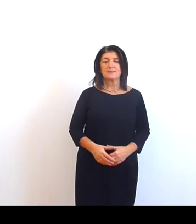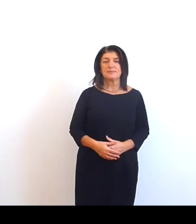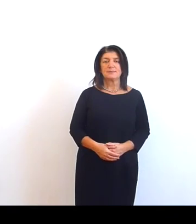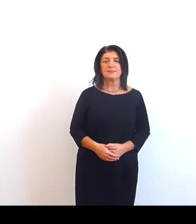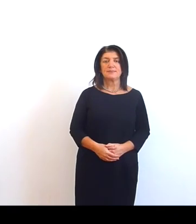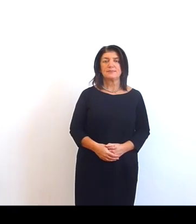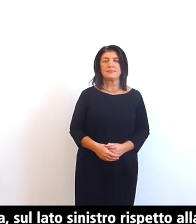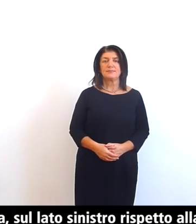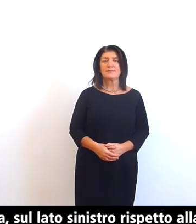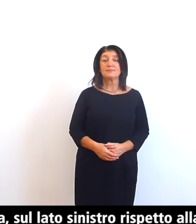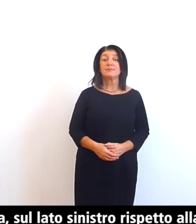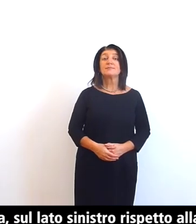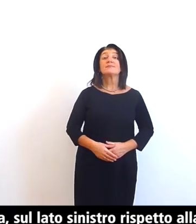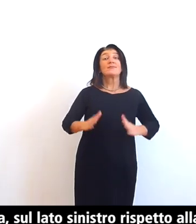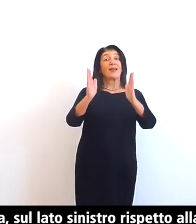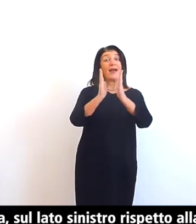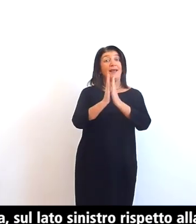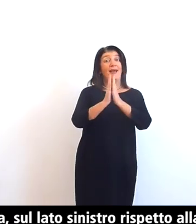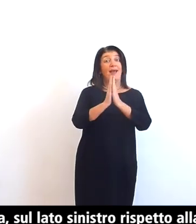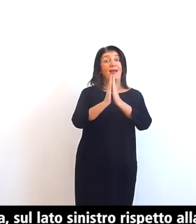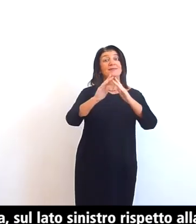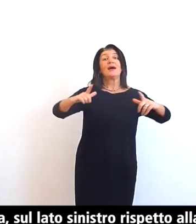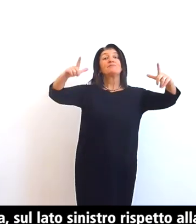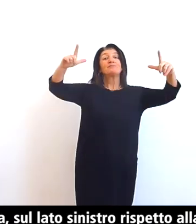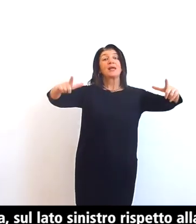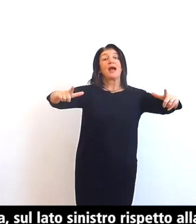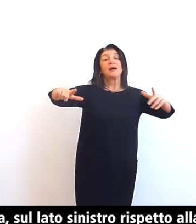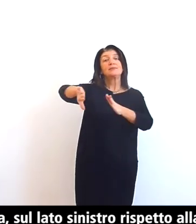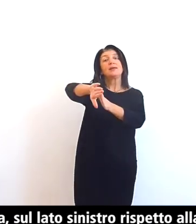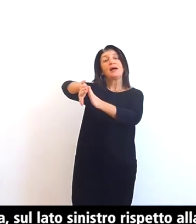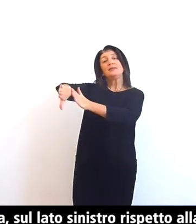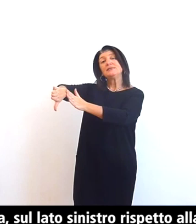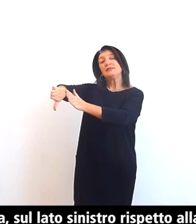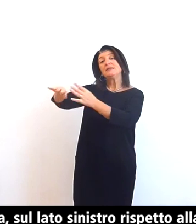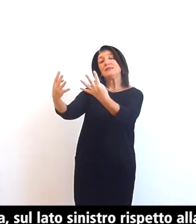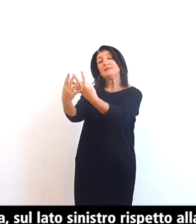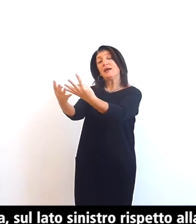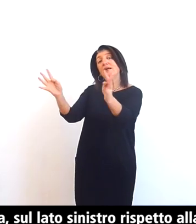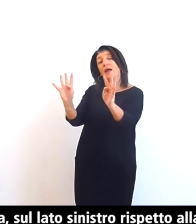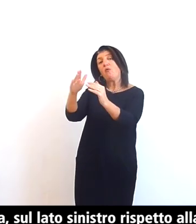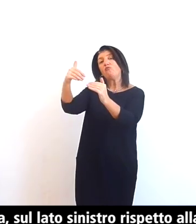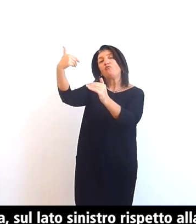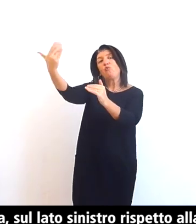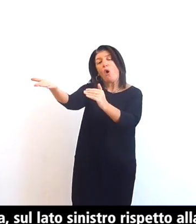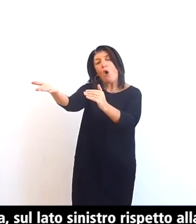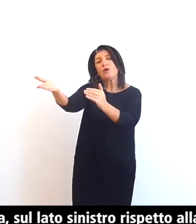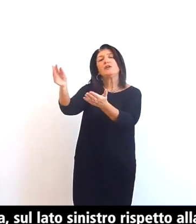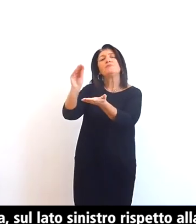nella piazza sul lato sinistro rispetto alla basilica esternamente alla recinzione è